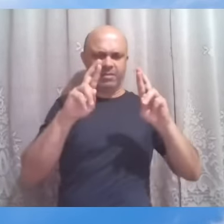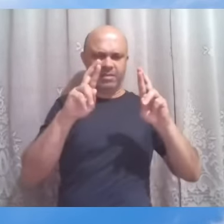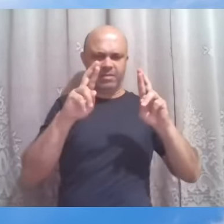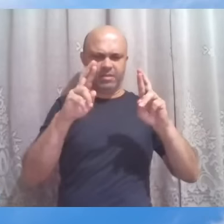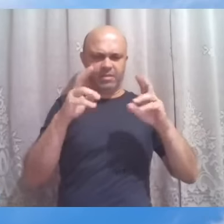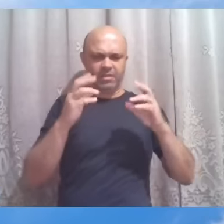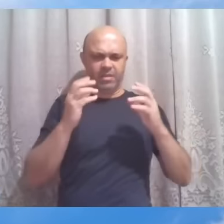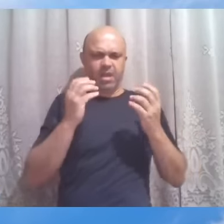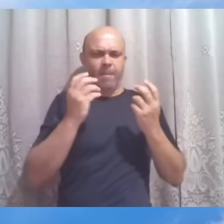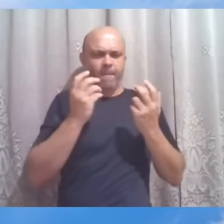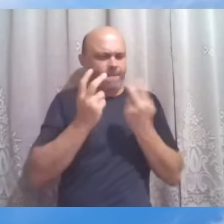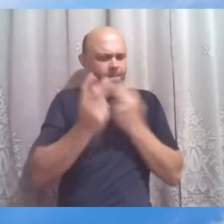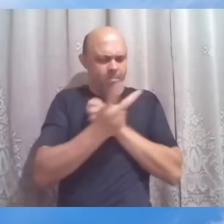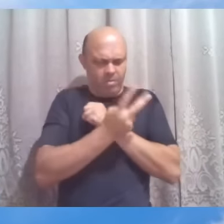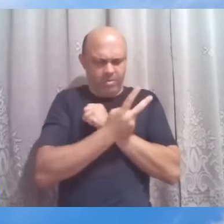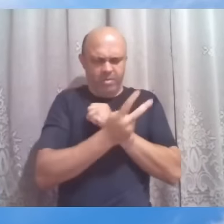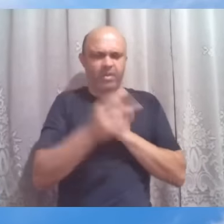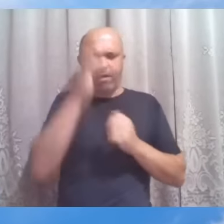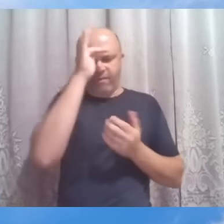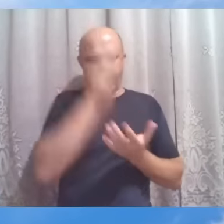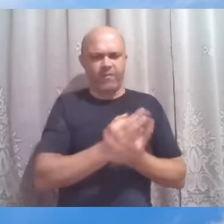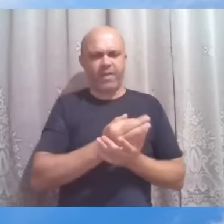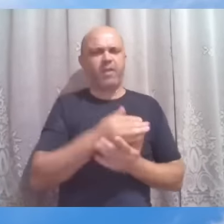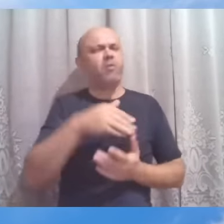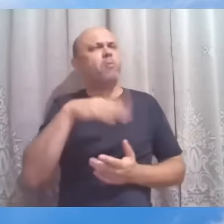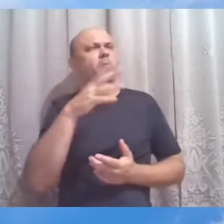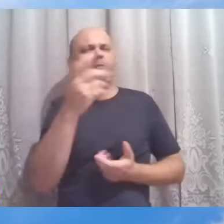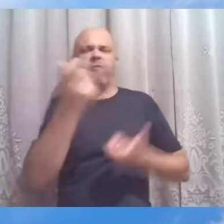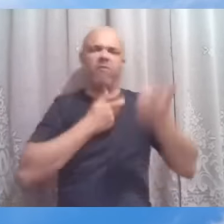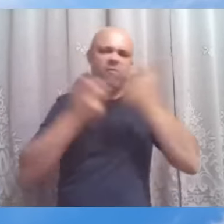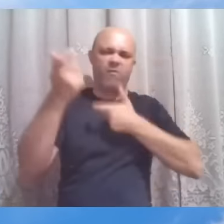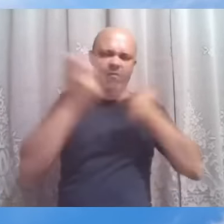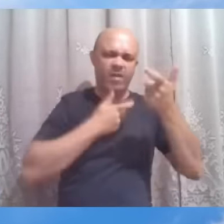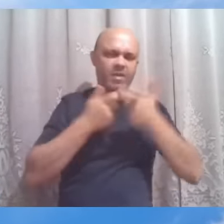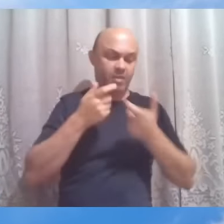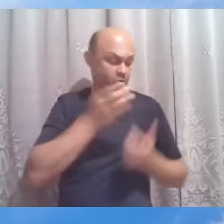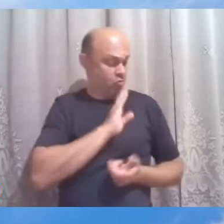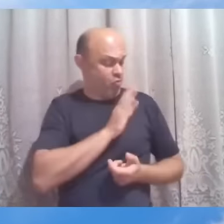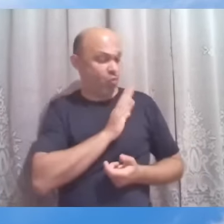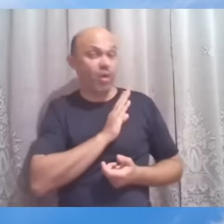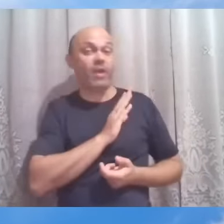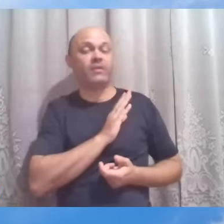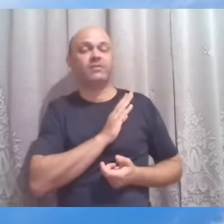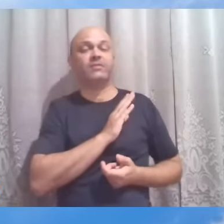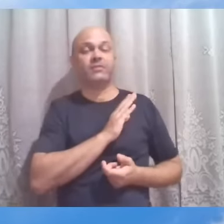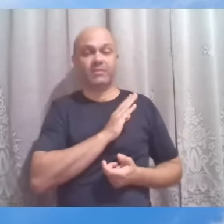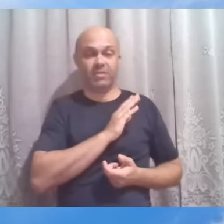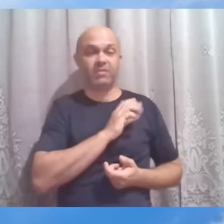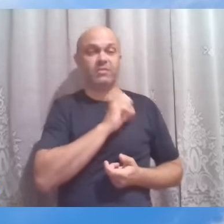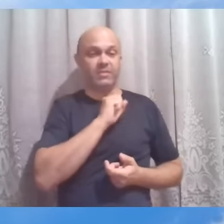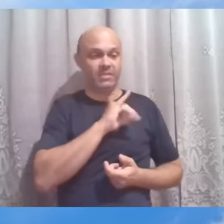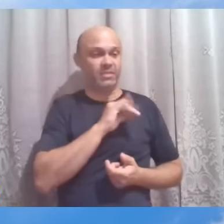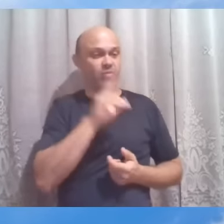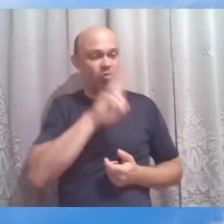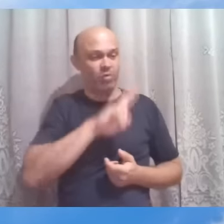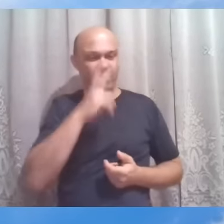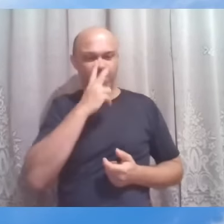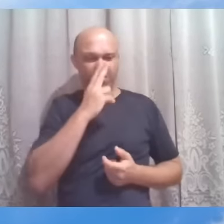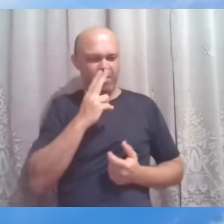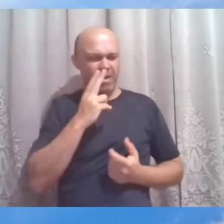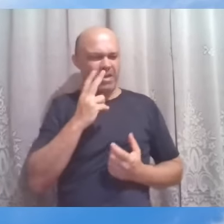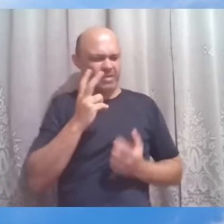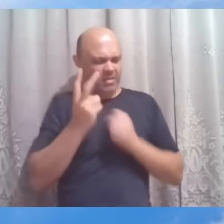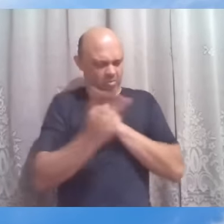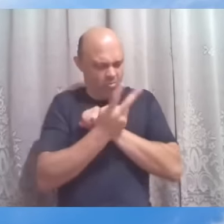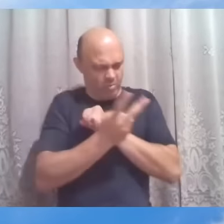Por mais que venham ofensas, críticas, humilhações, o coração que está com essa armadura, ele vai